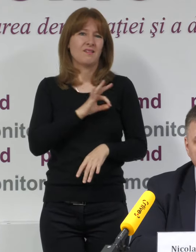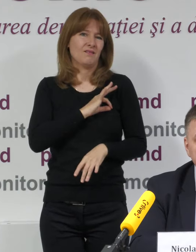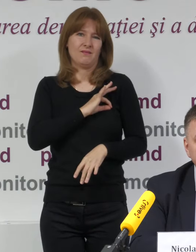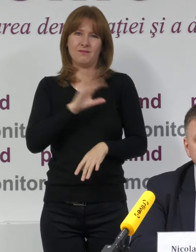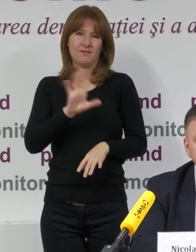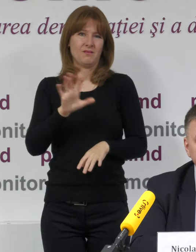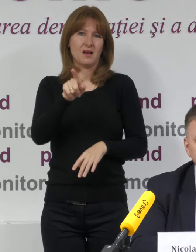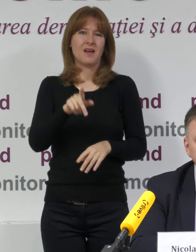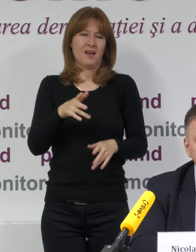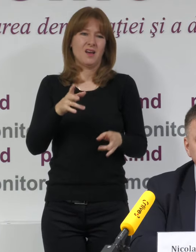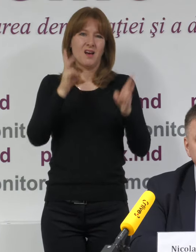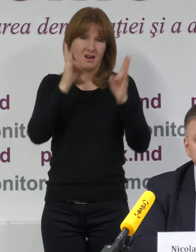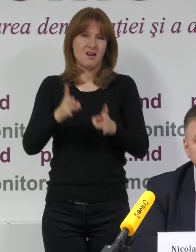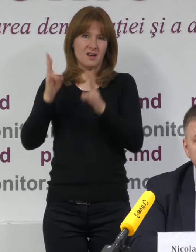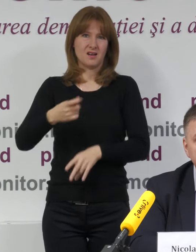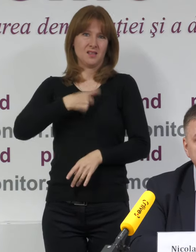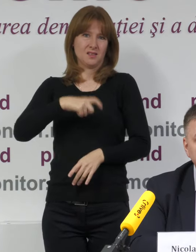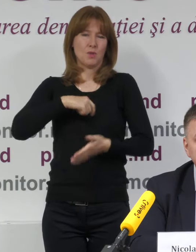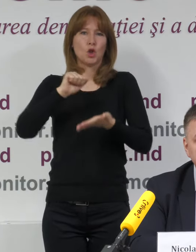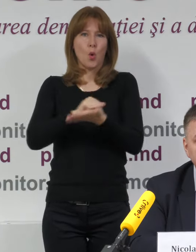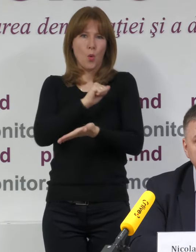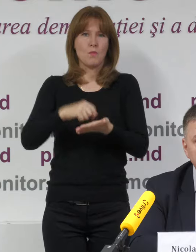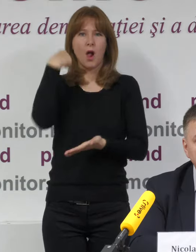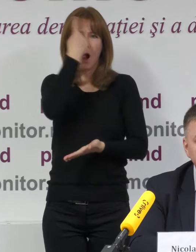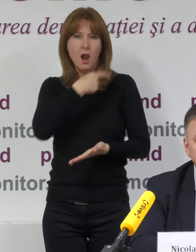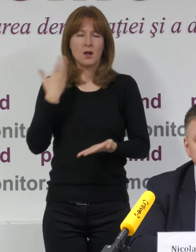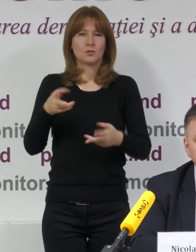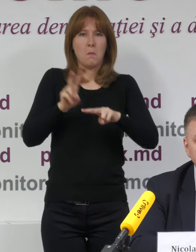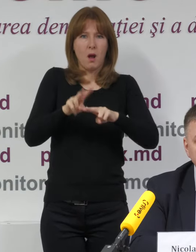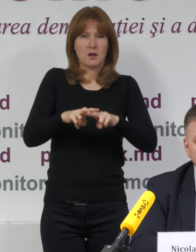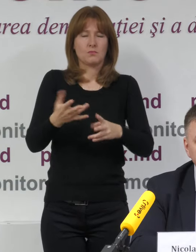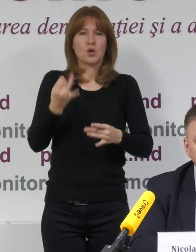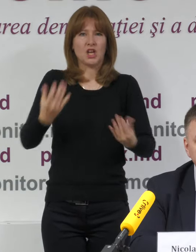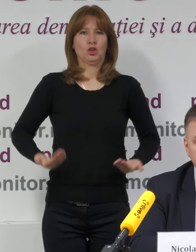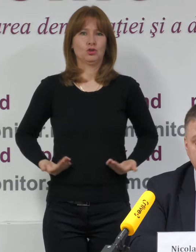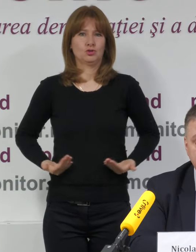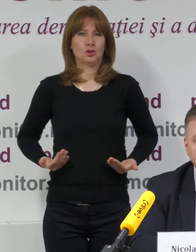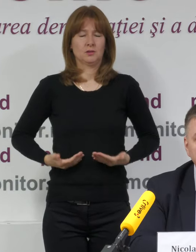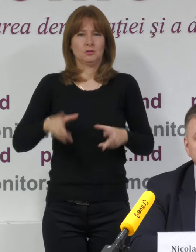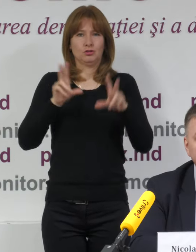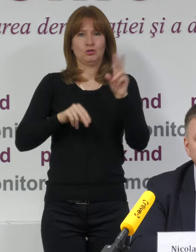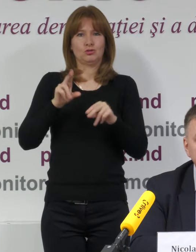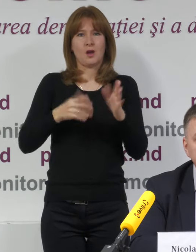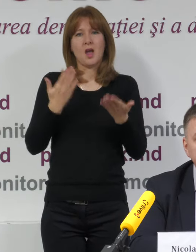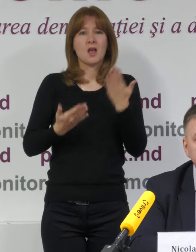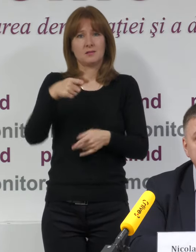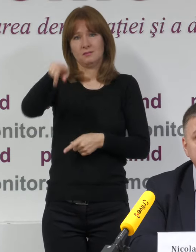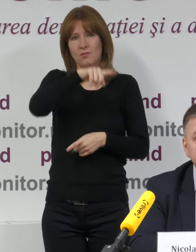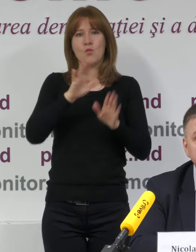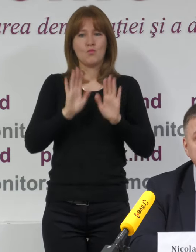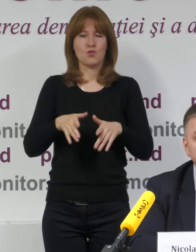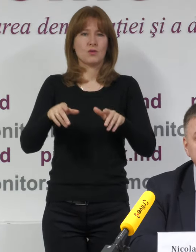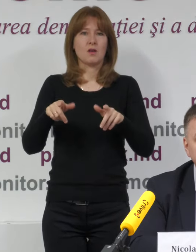vă riscați să vă stricați cazierul, vă stricați eventual viața, dacă acceptați într-o formă sau alta, să